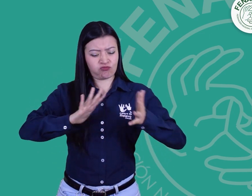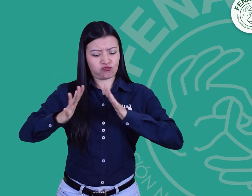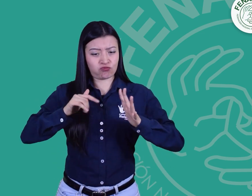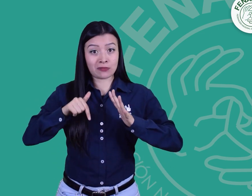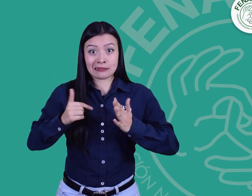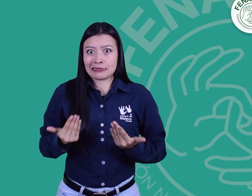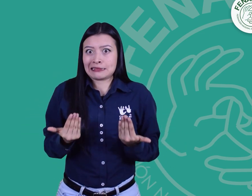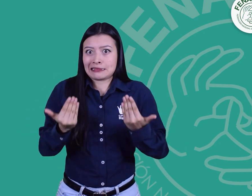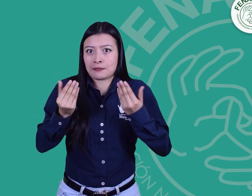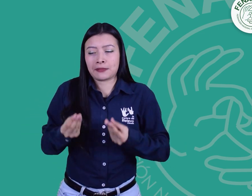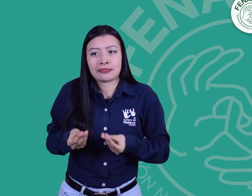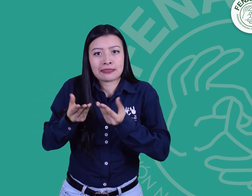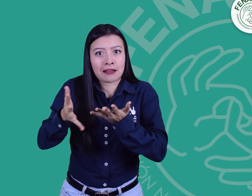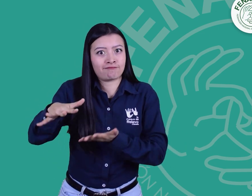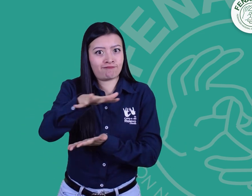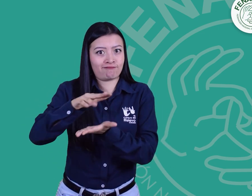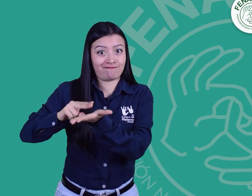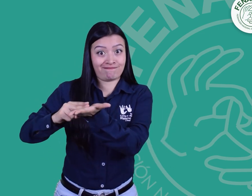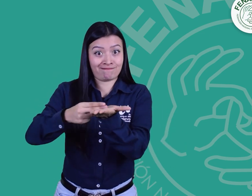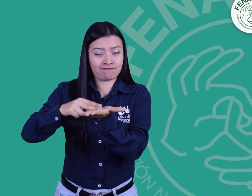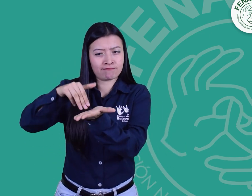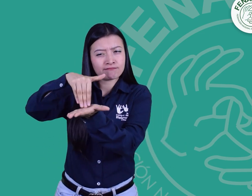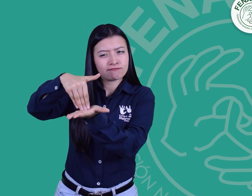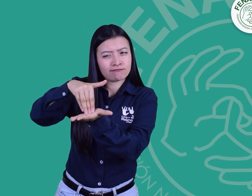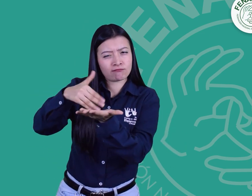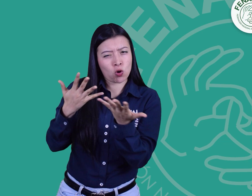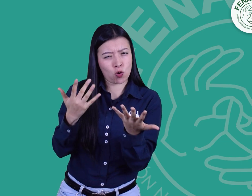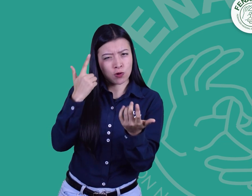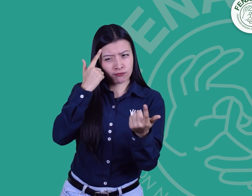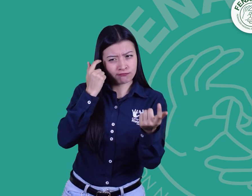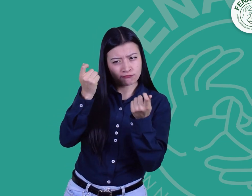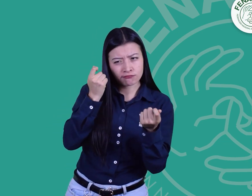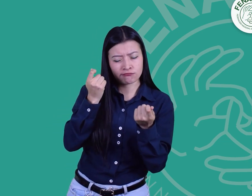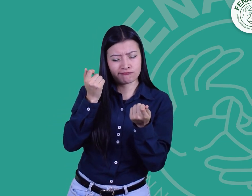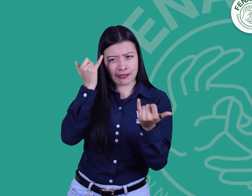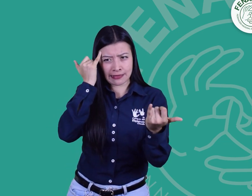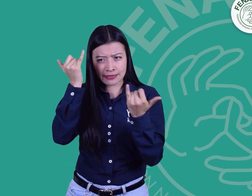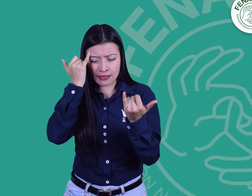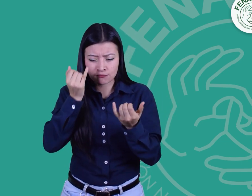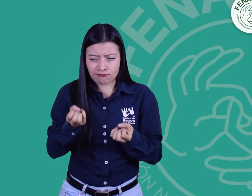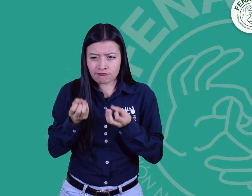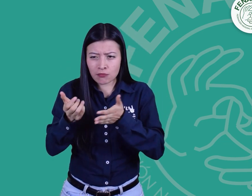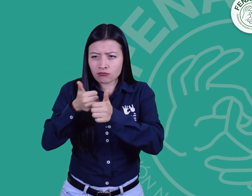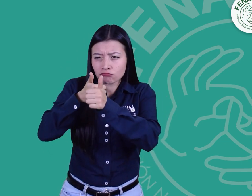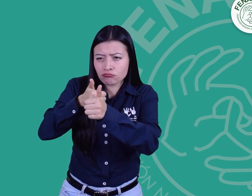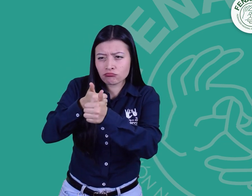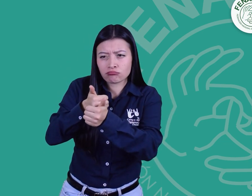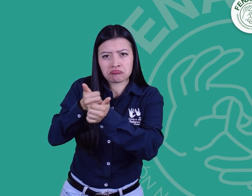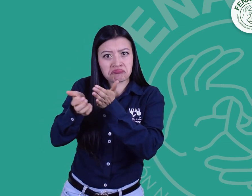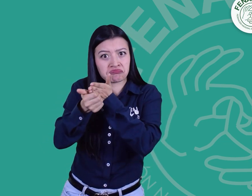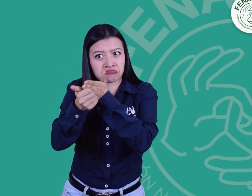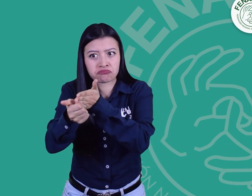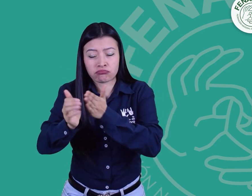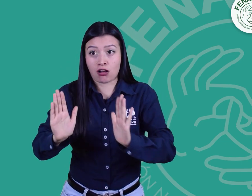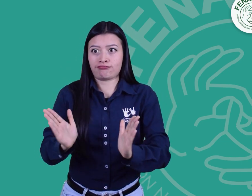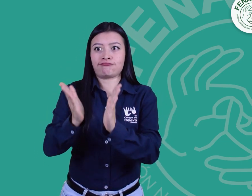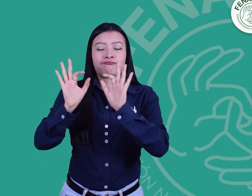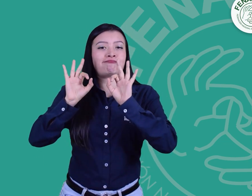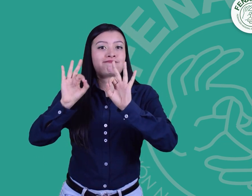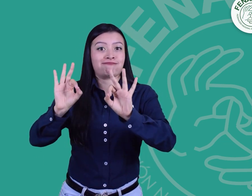Persona sorda idónea para poder realizar el seguimiento y fortalecimiento de las habilidades de los intérpretes y realizar los planes de mejora, por medio